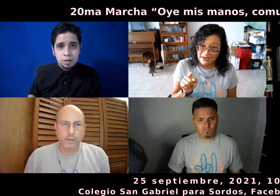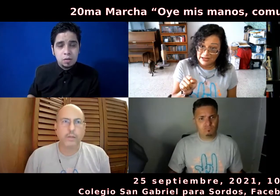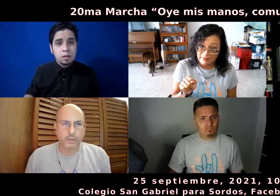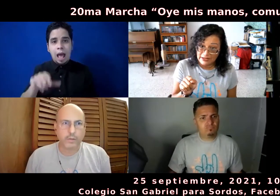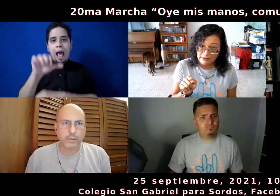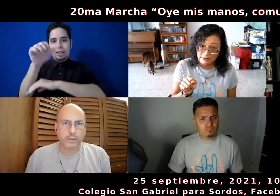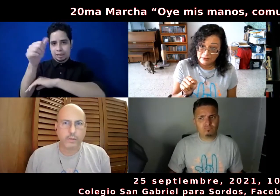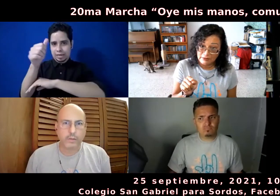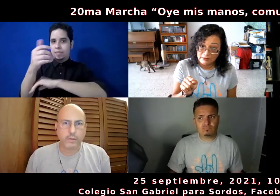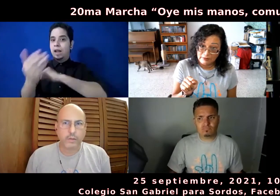mañana, ¿verdad?